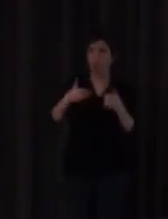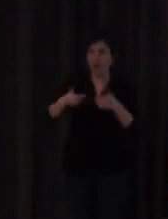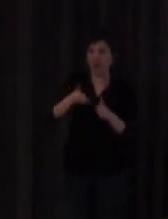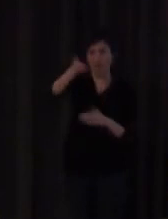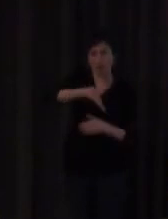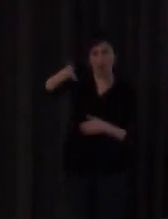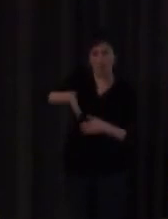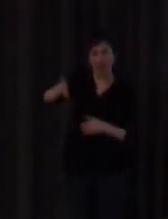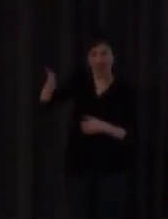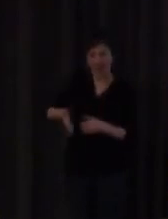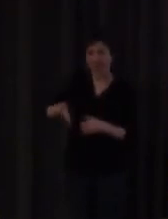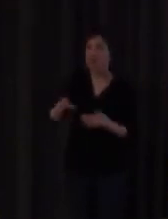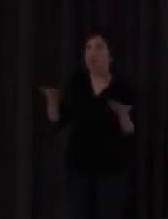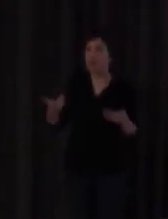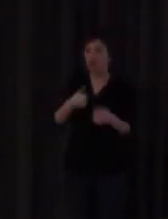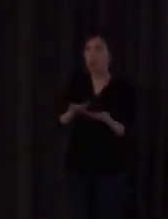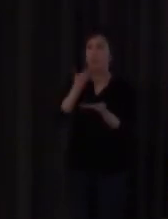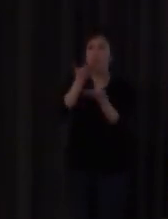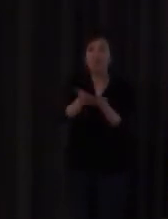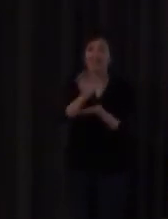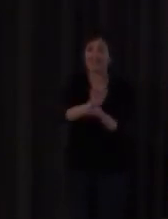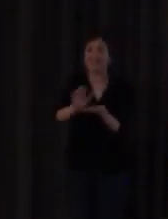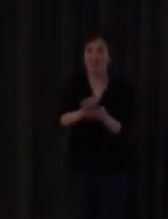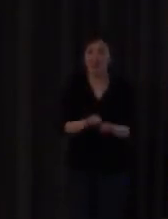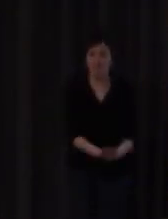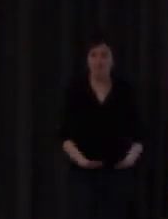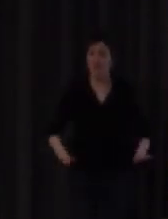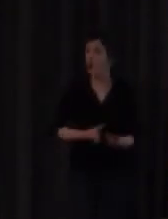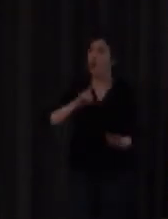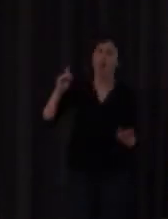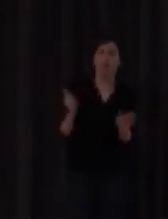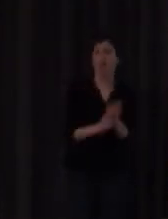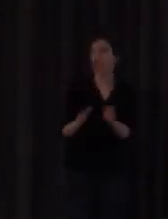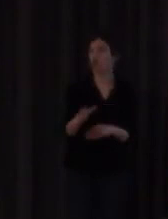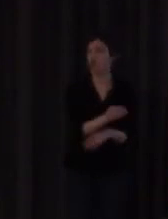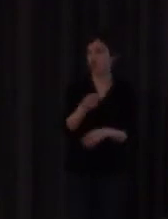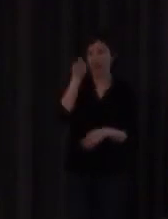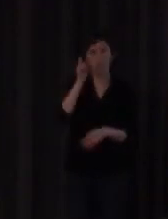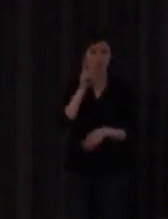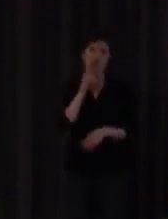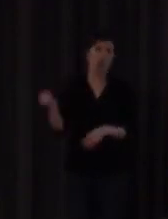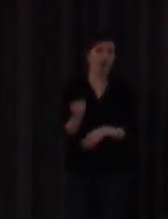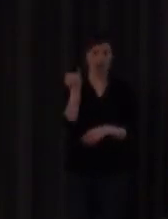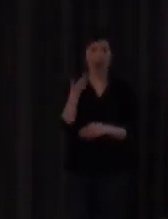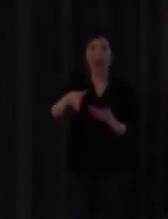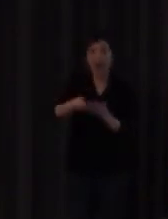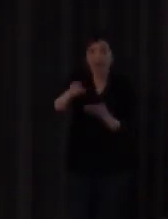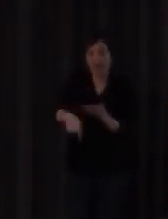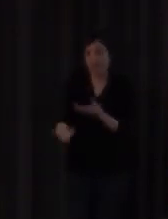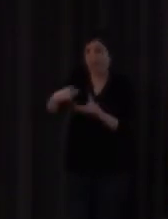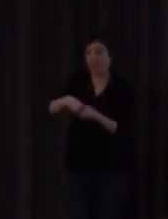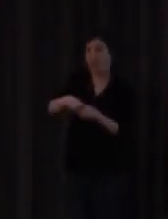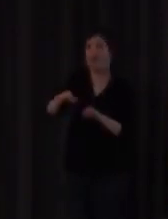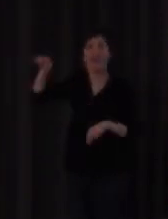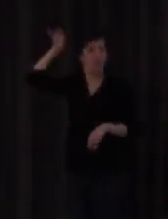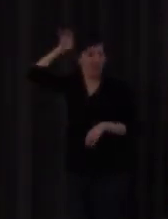introducir la enseñanza del SEA desde infantil para todo el alumnado sordo incluidos por supuesto alumnos